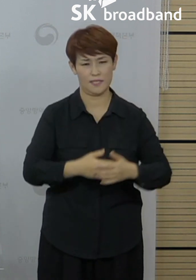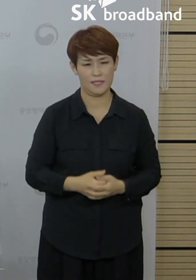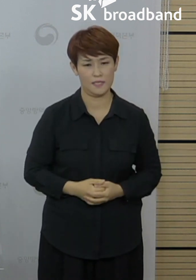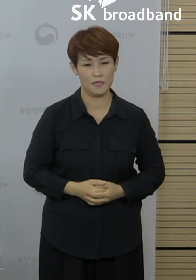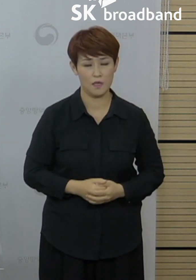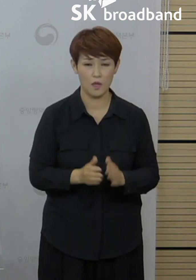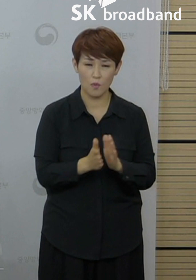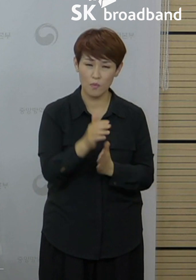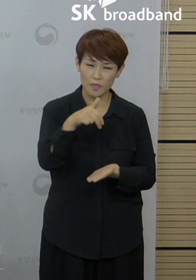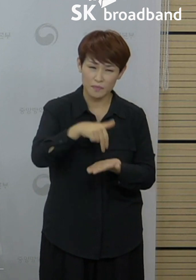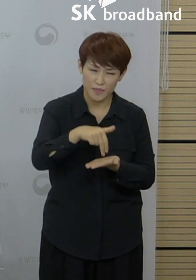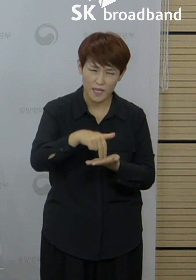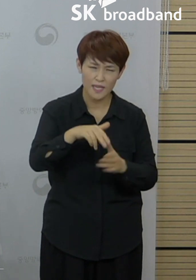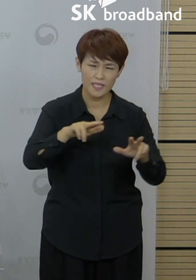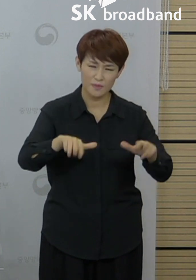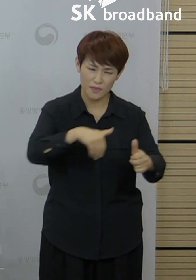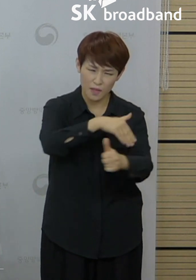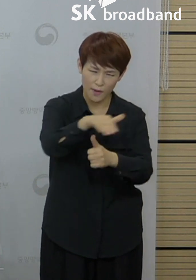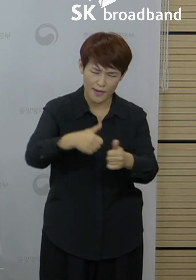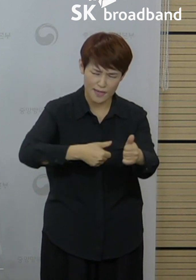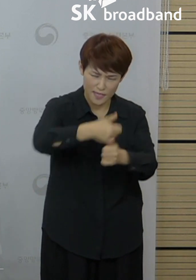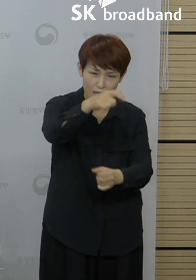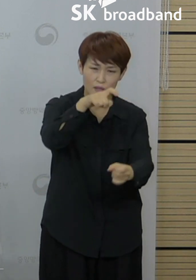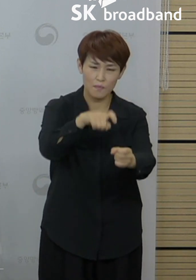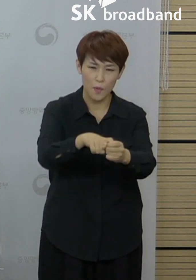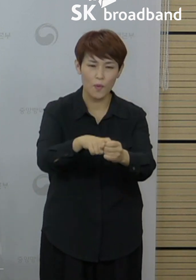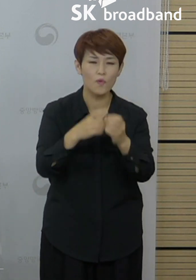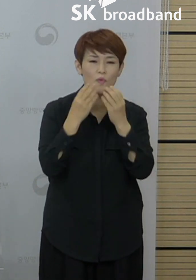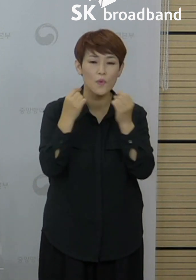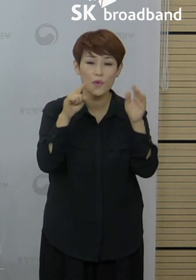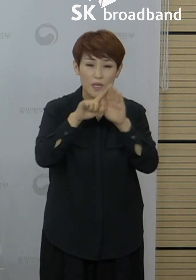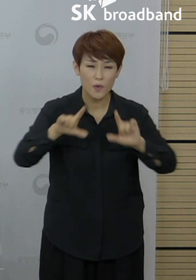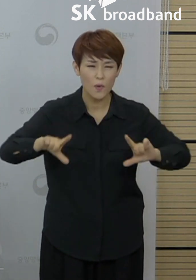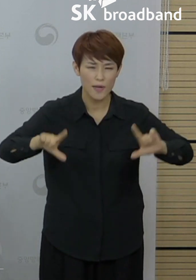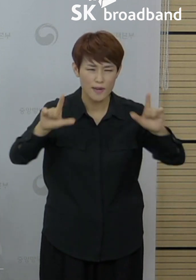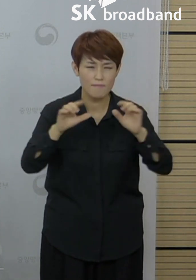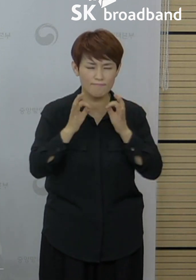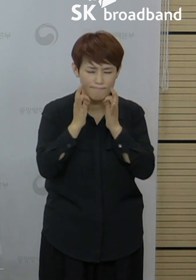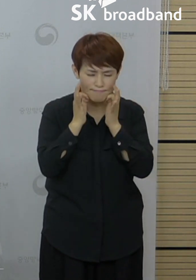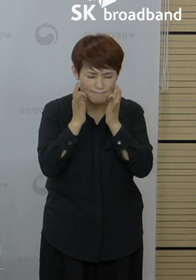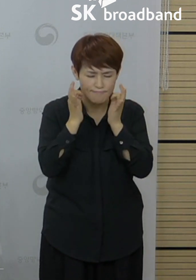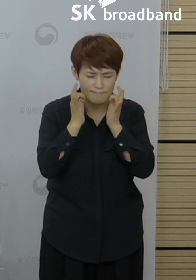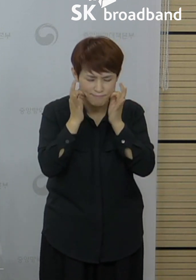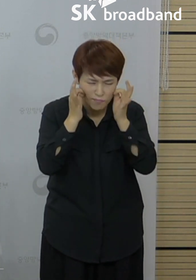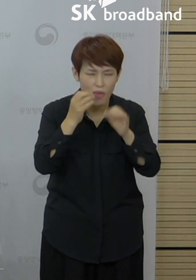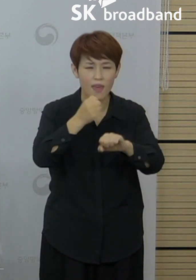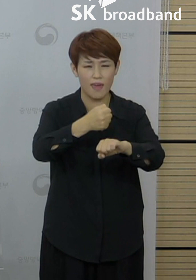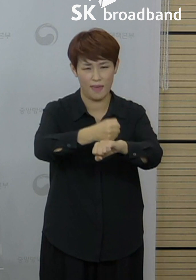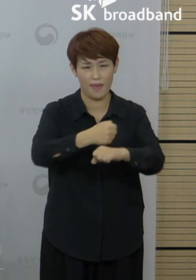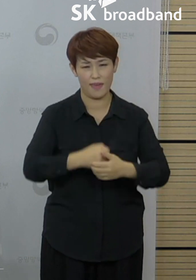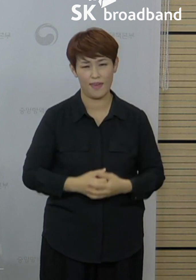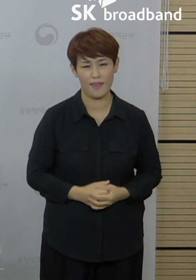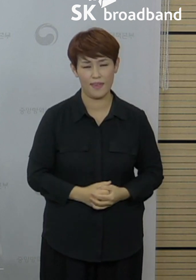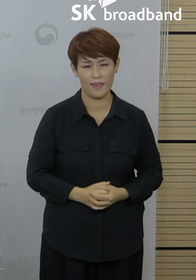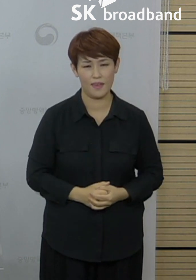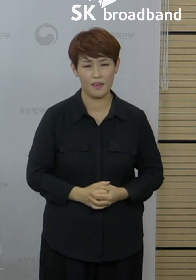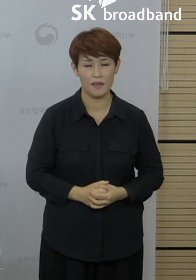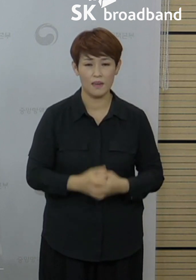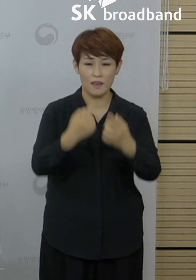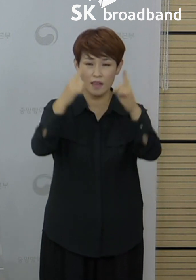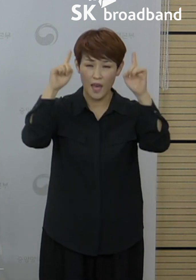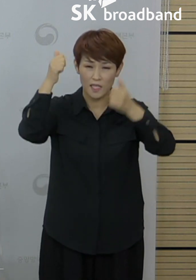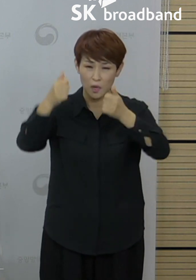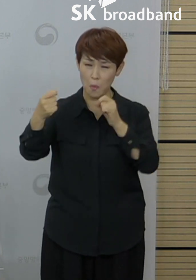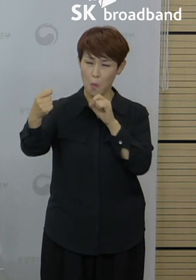방역당국도 현재의 위기를 극복하기 위해서 이번 주말에도 총력 대응하도록 하겠습니다. 수능이 며칠